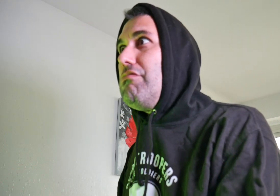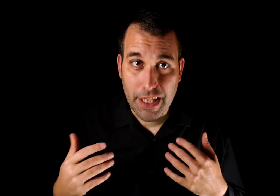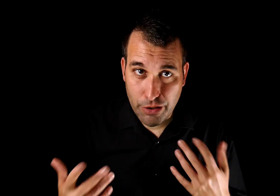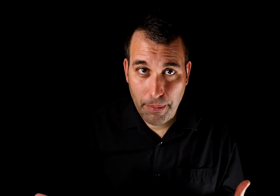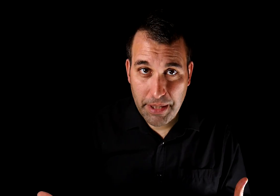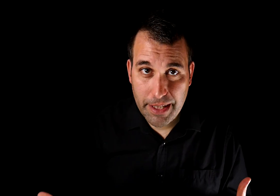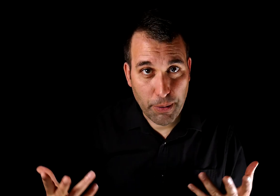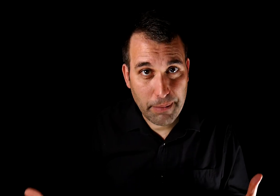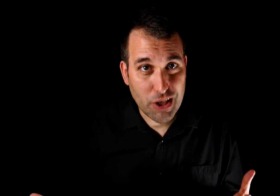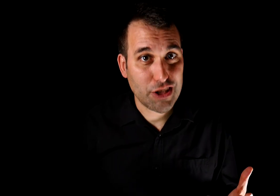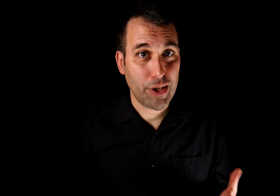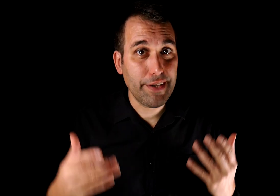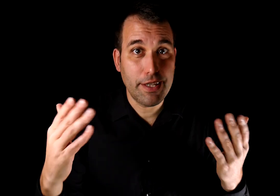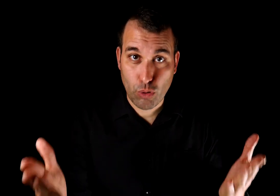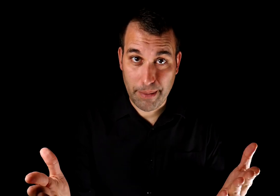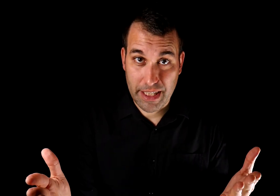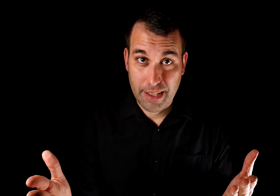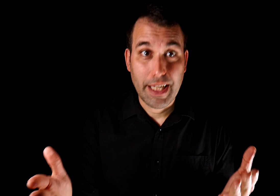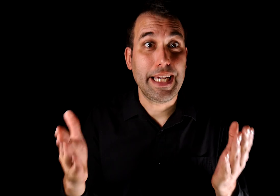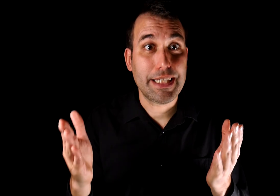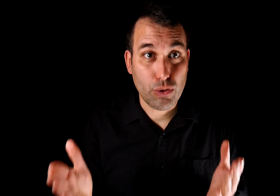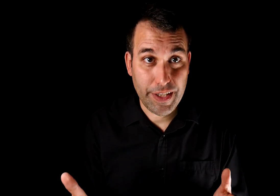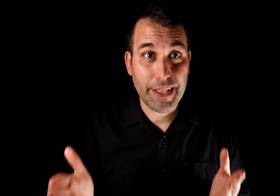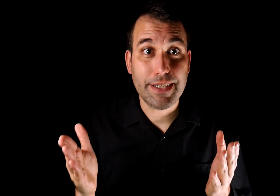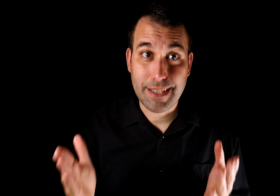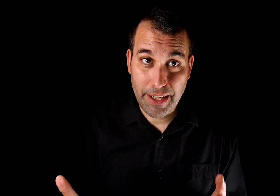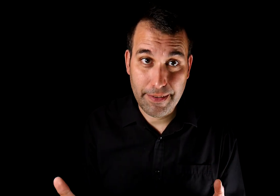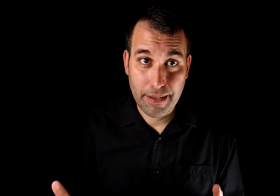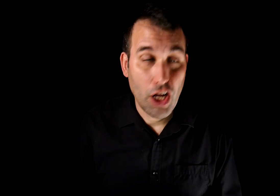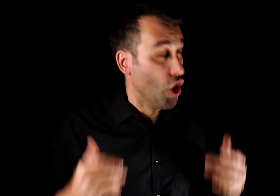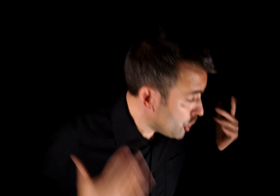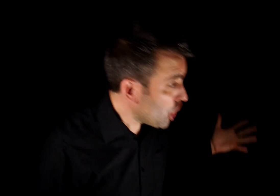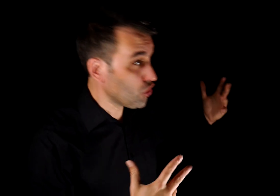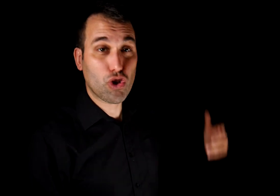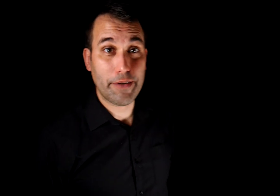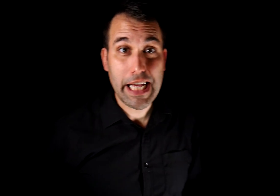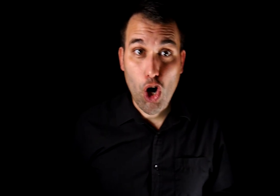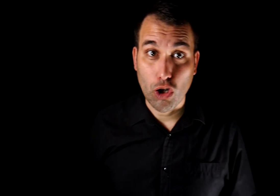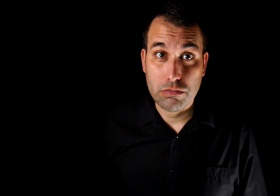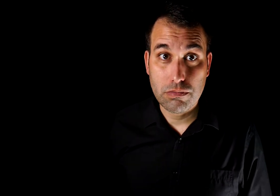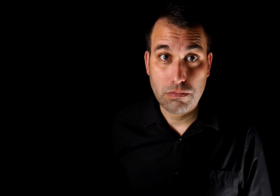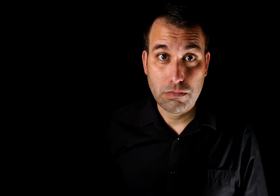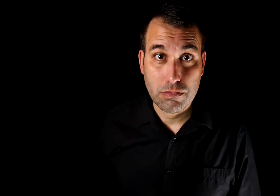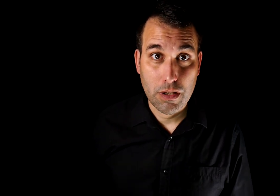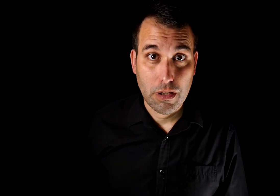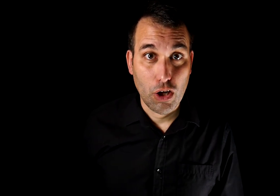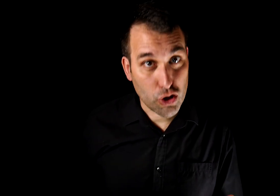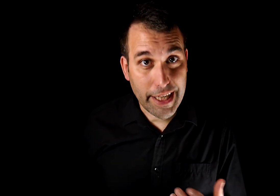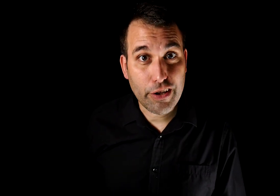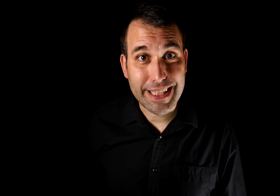Y nuevamente probaremos la solidez de tu rama. ¿Es suficiente esta vez? ¡No! ¡Todavía no! Los que han caído en